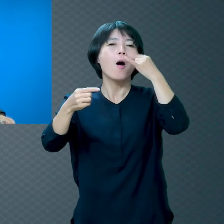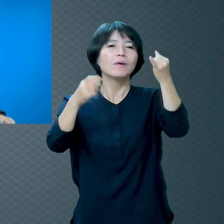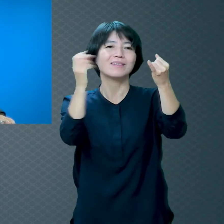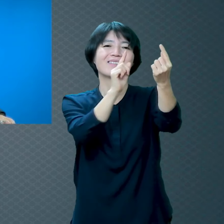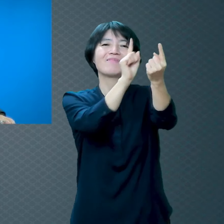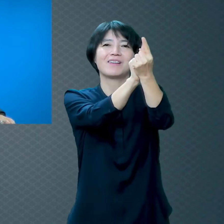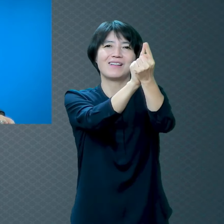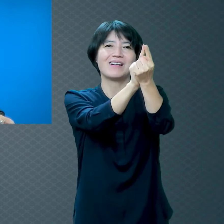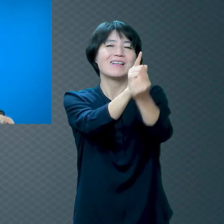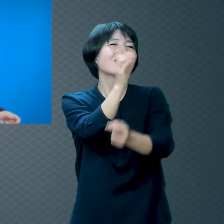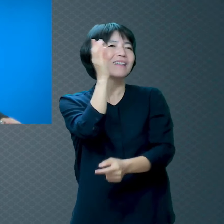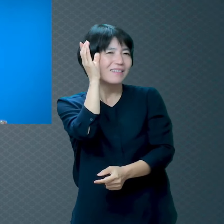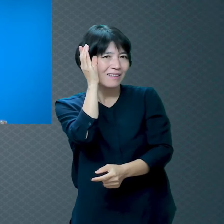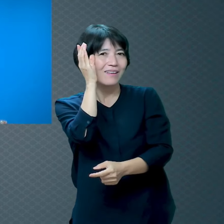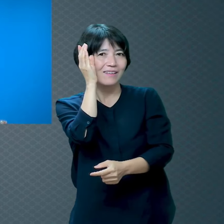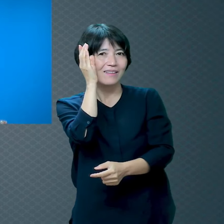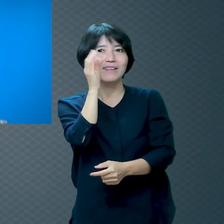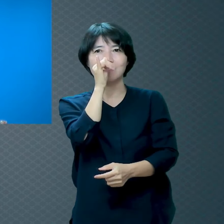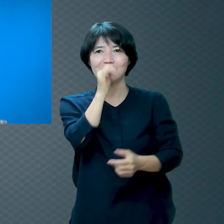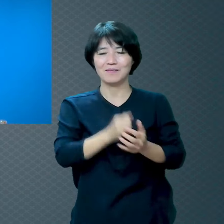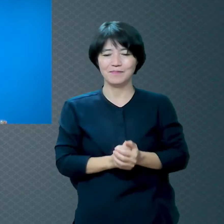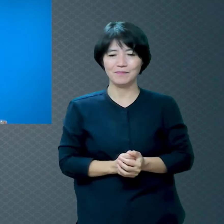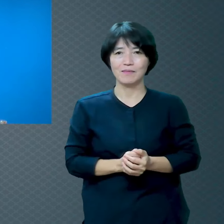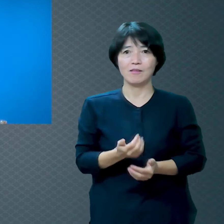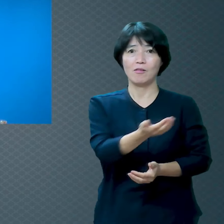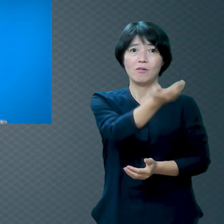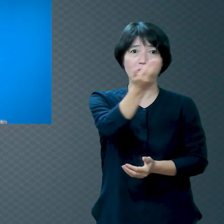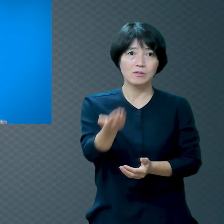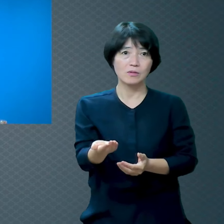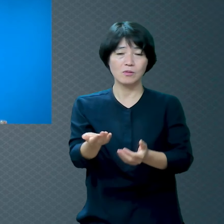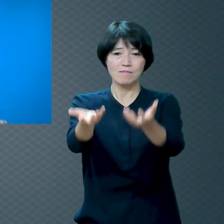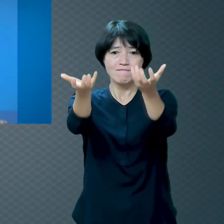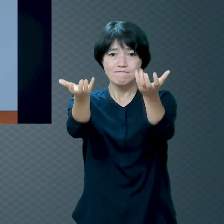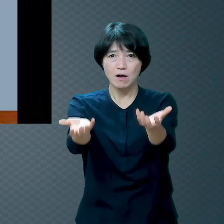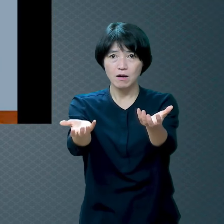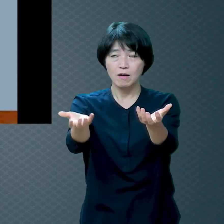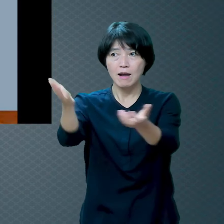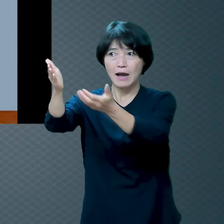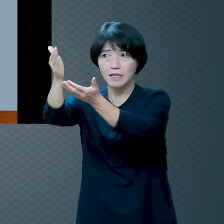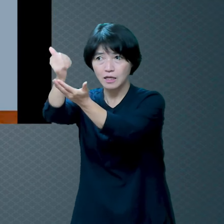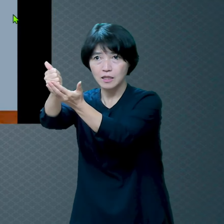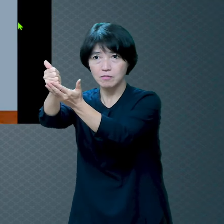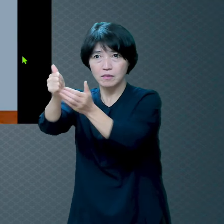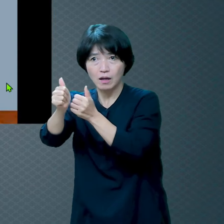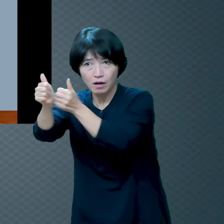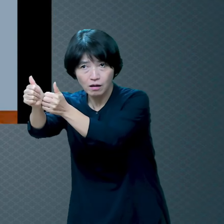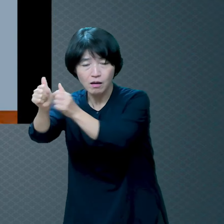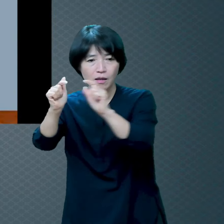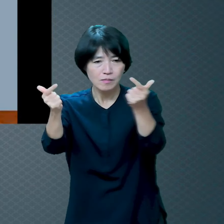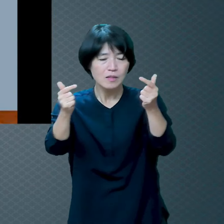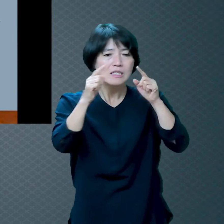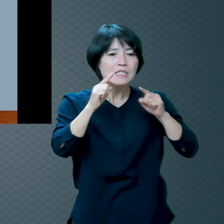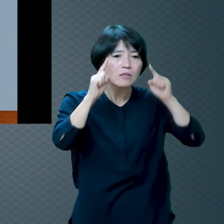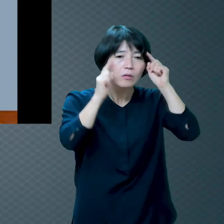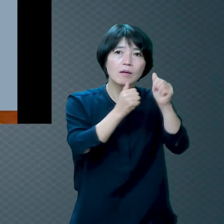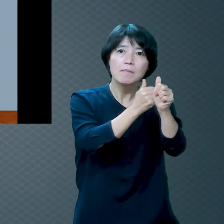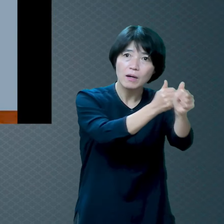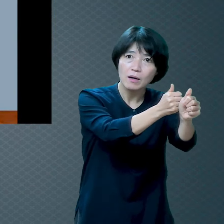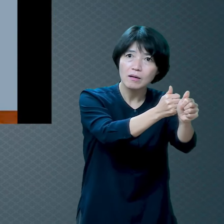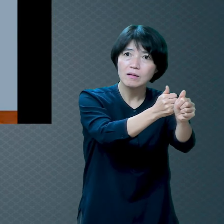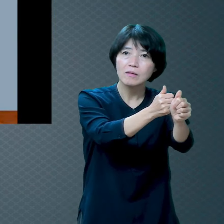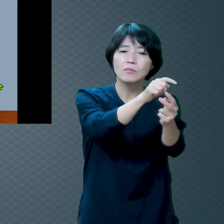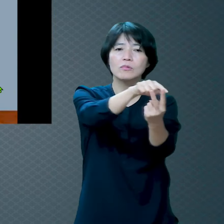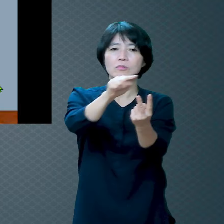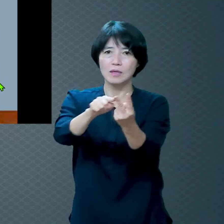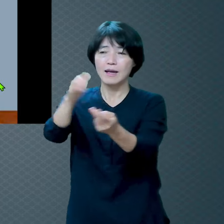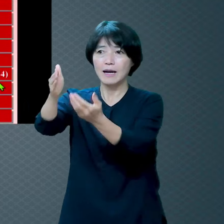우리는 선택을 해야 돼요 하나님을 선택하든지 아니면 지옥을 선택하든지